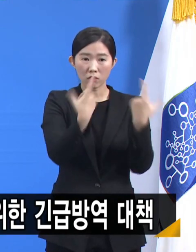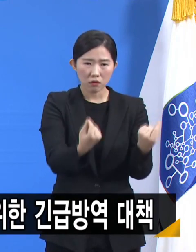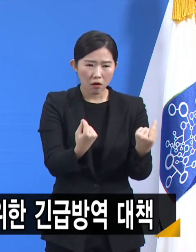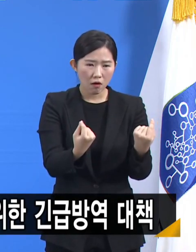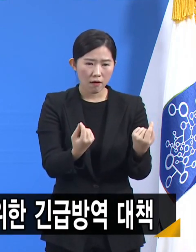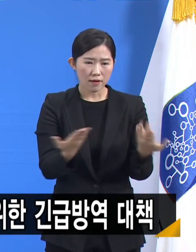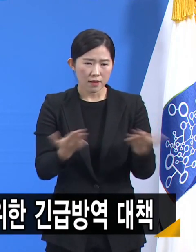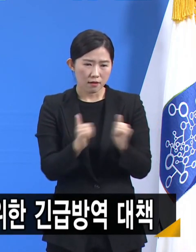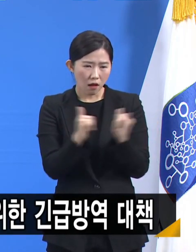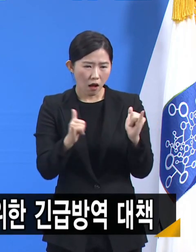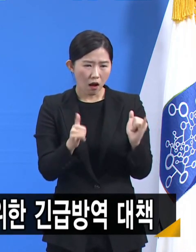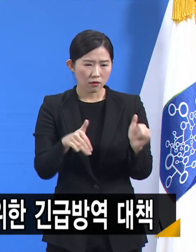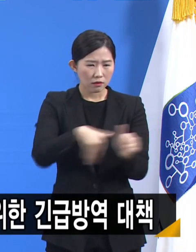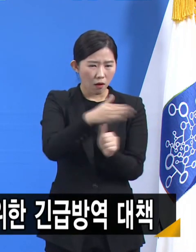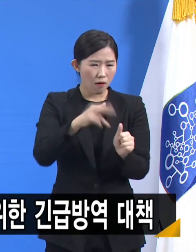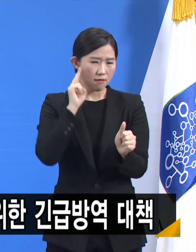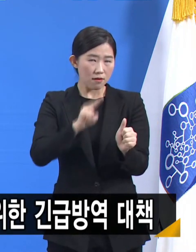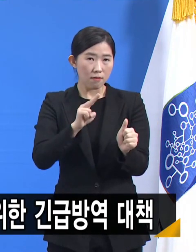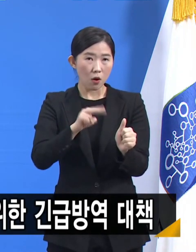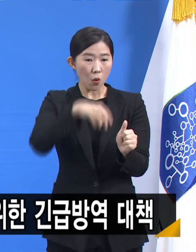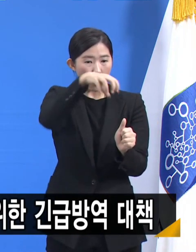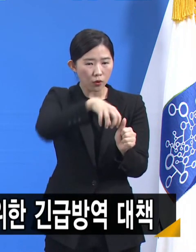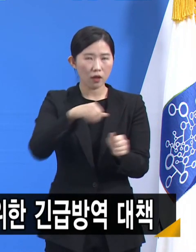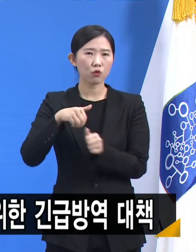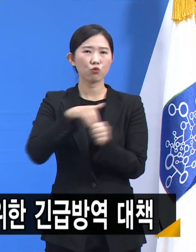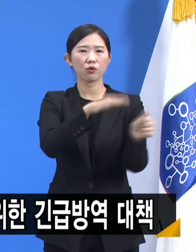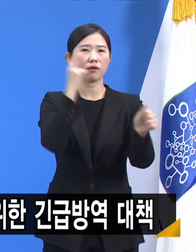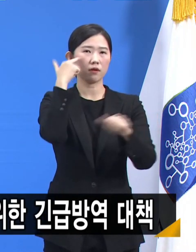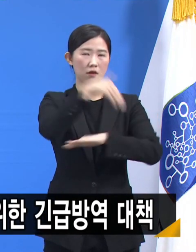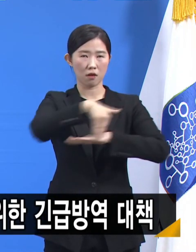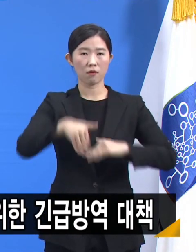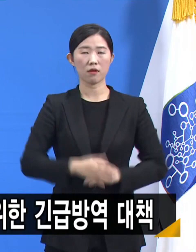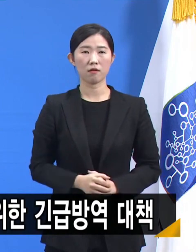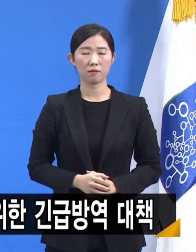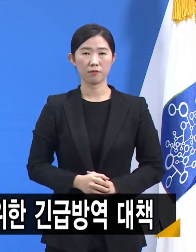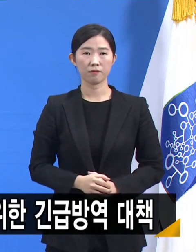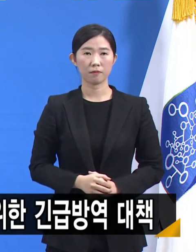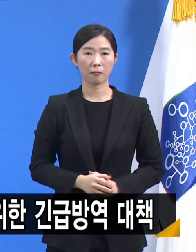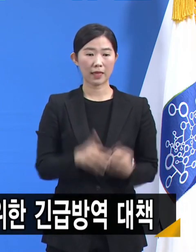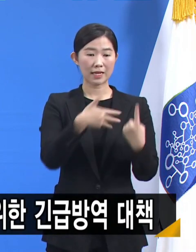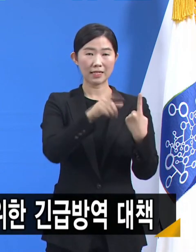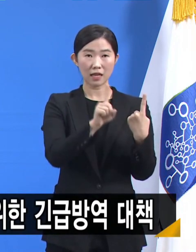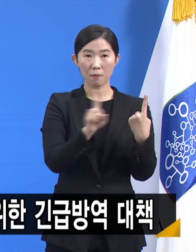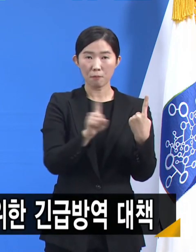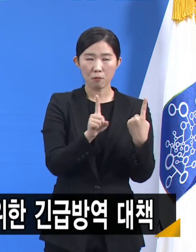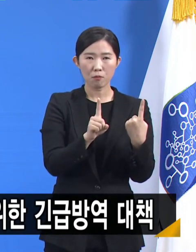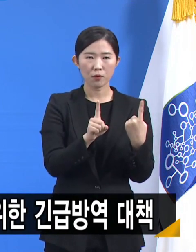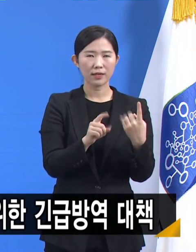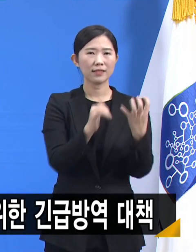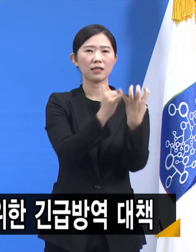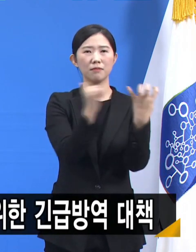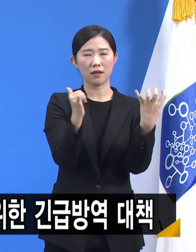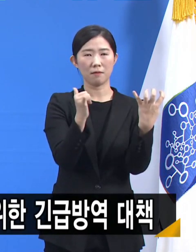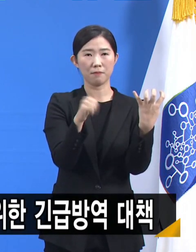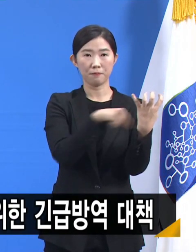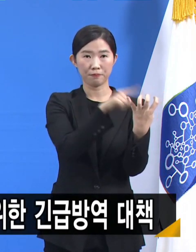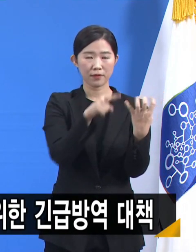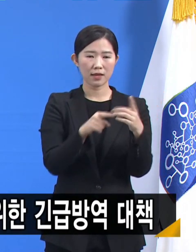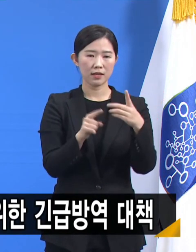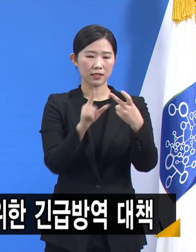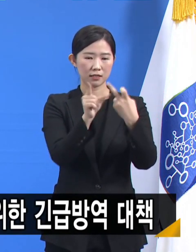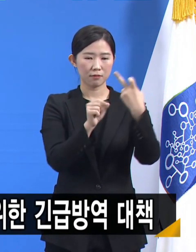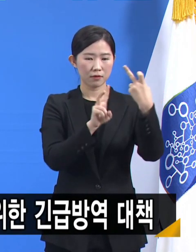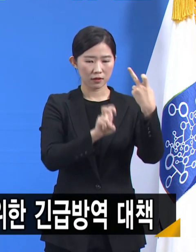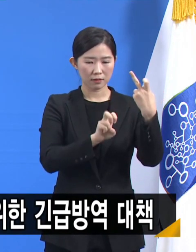현장에 투입하겠습니다. 1차로 확보된 의료 구급인력 40명이 12월 23일부터 순차적으로